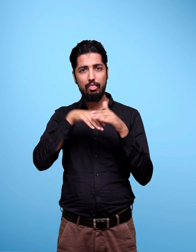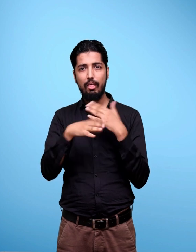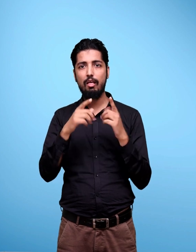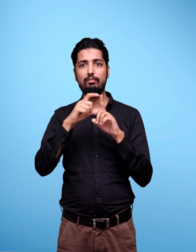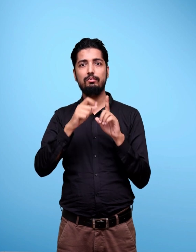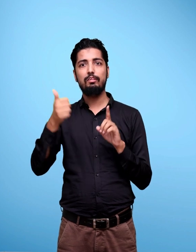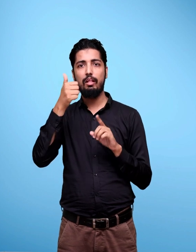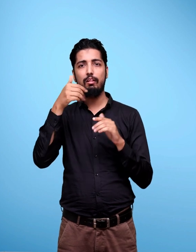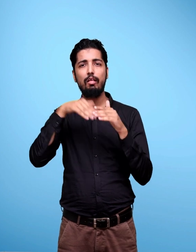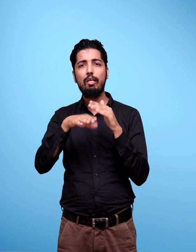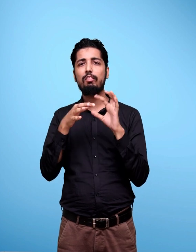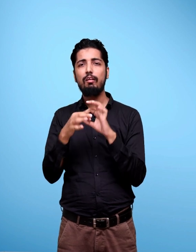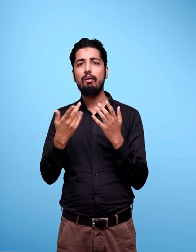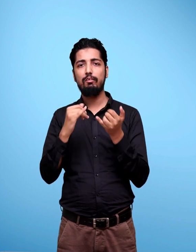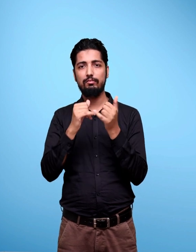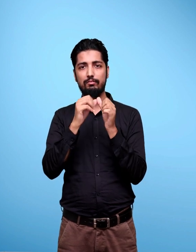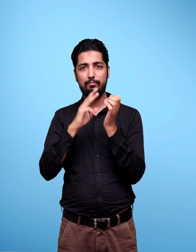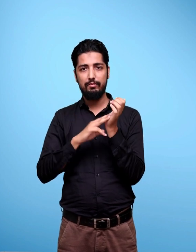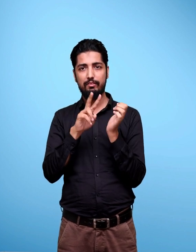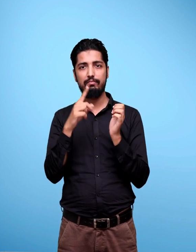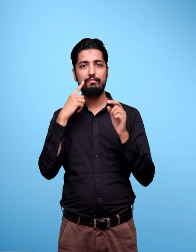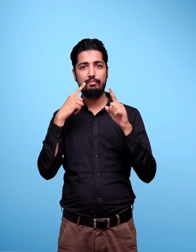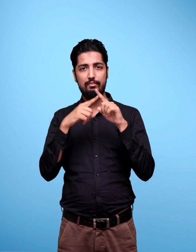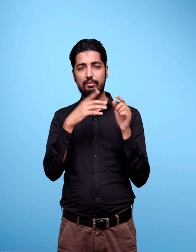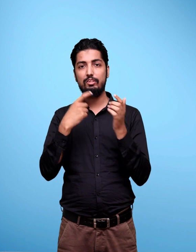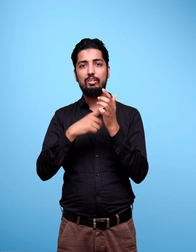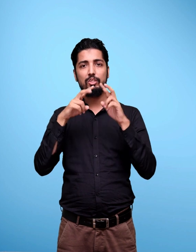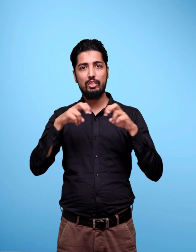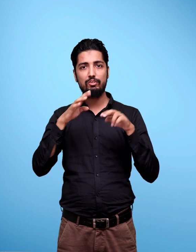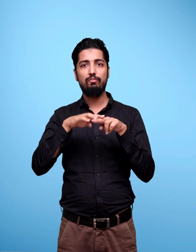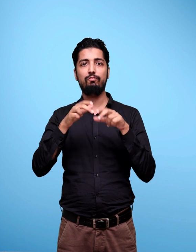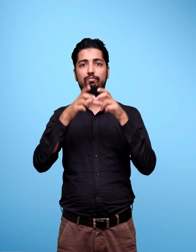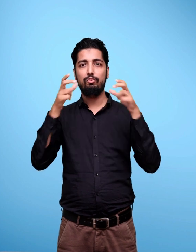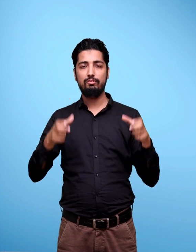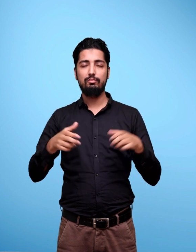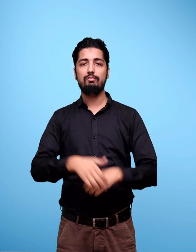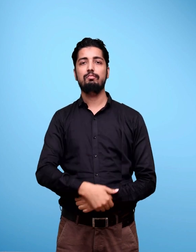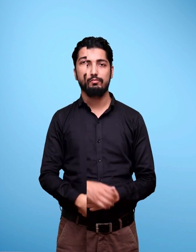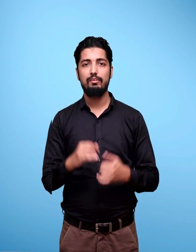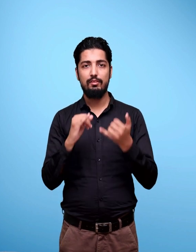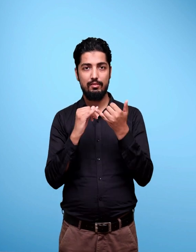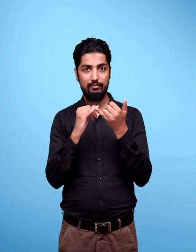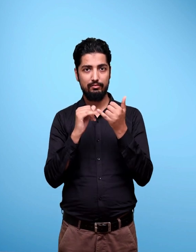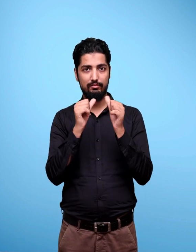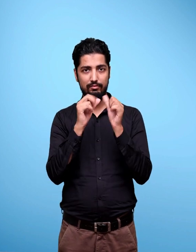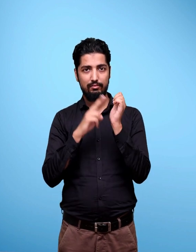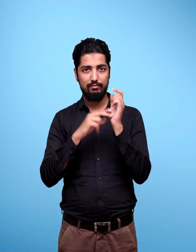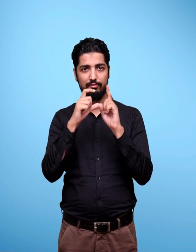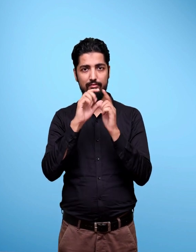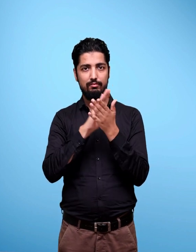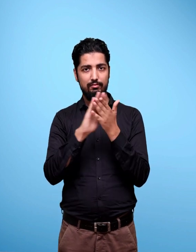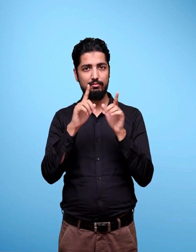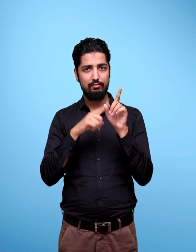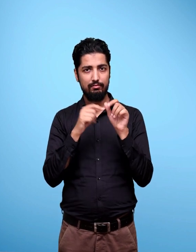Director Samwit Research Foundation Bengaluru Sandhya Sahu